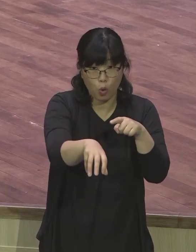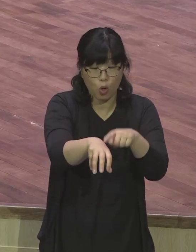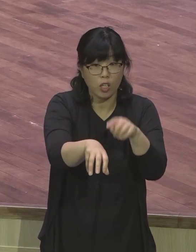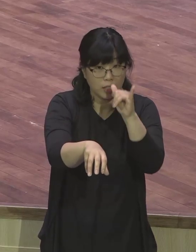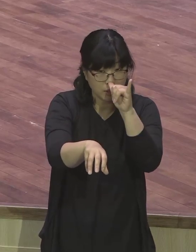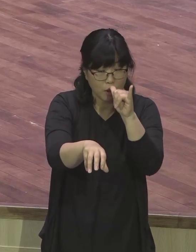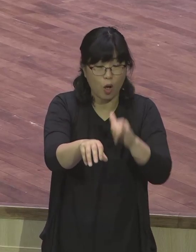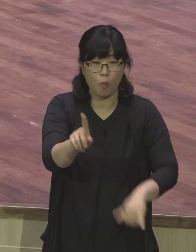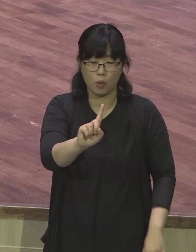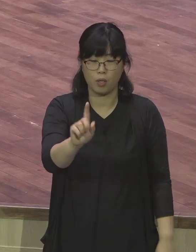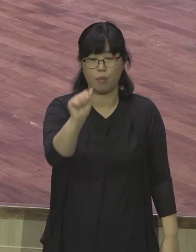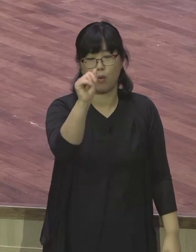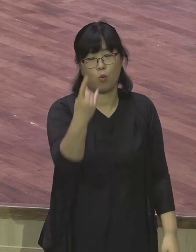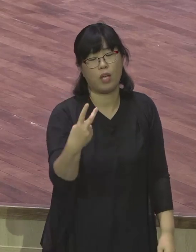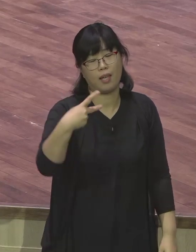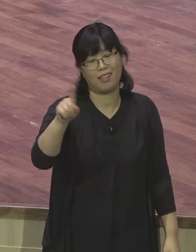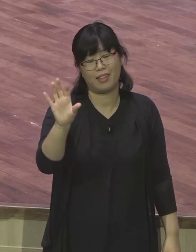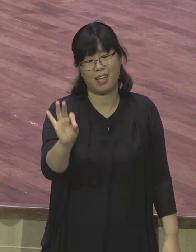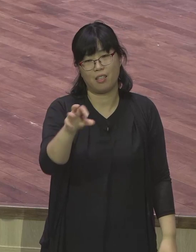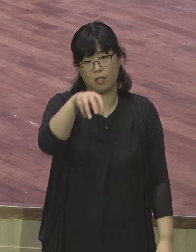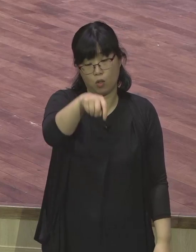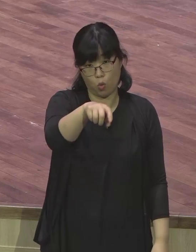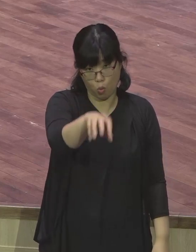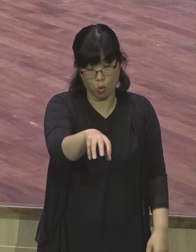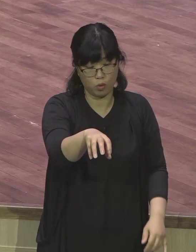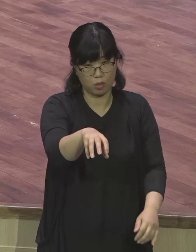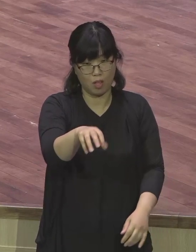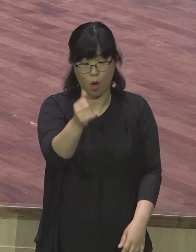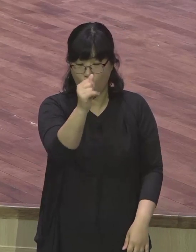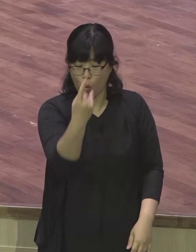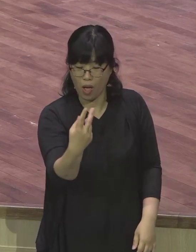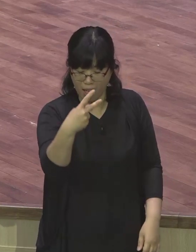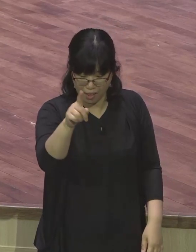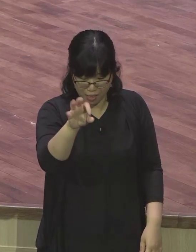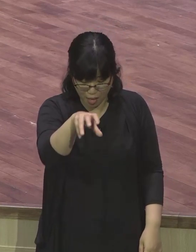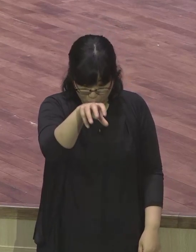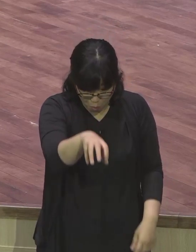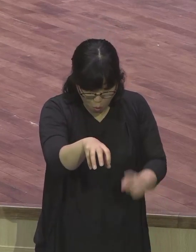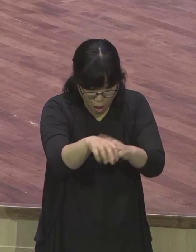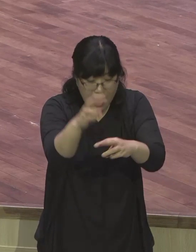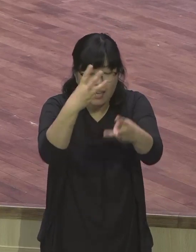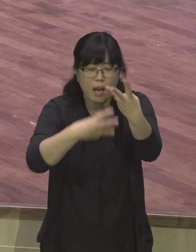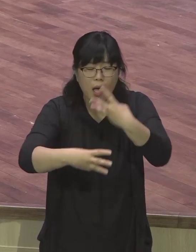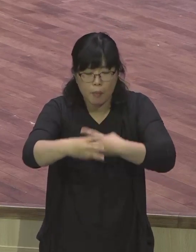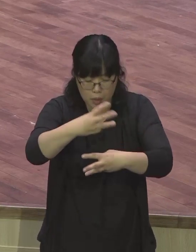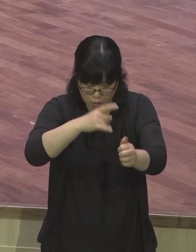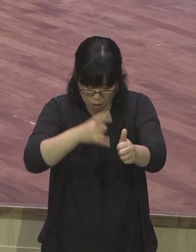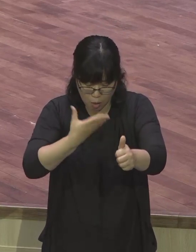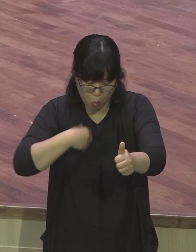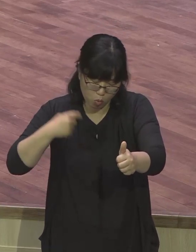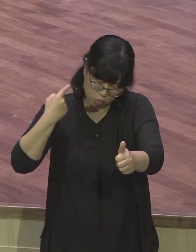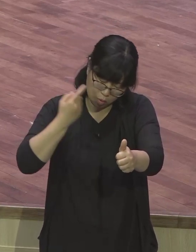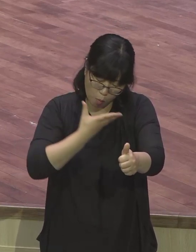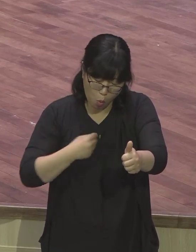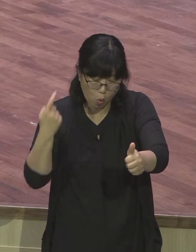있는 것입니다 정말로 우리 예원의 랩런트들 중에서 복음을 위지하고 또 복음을 누리고